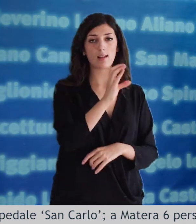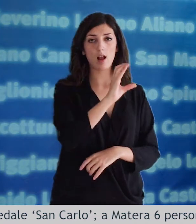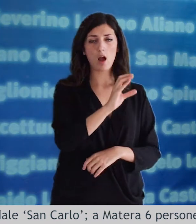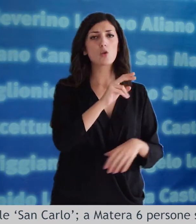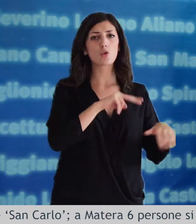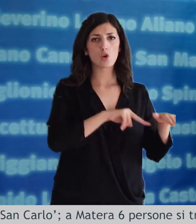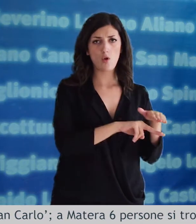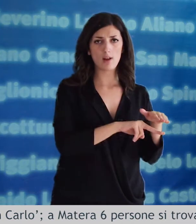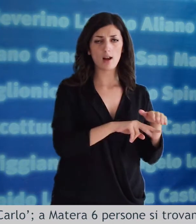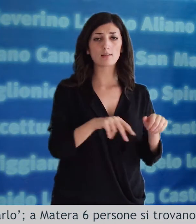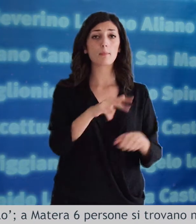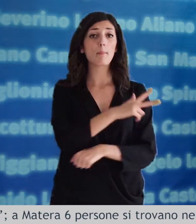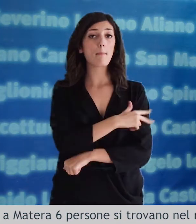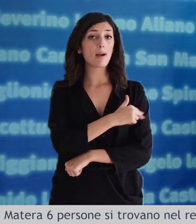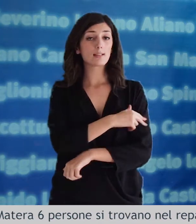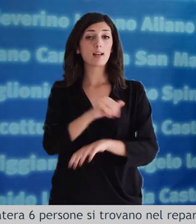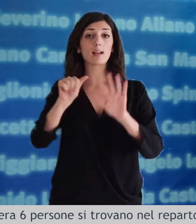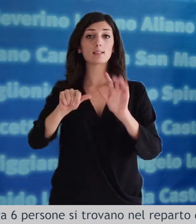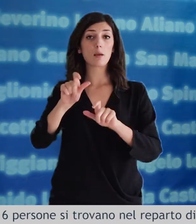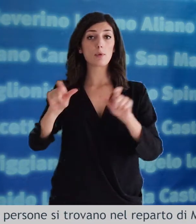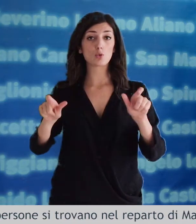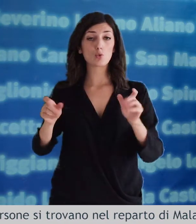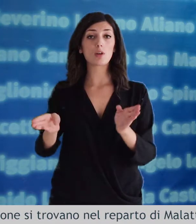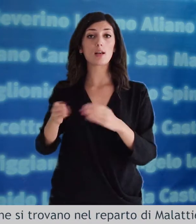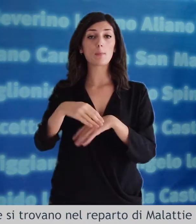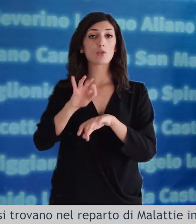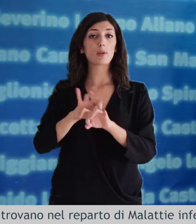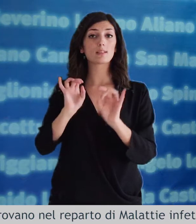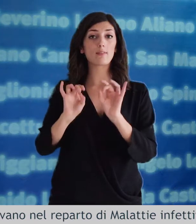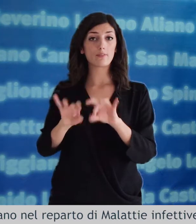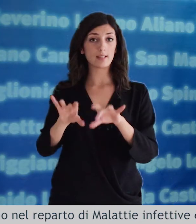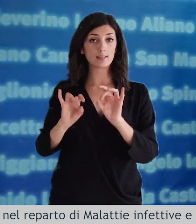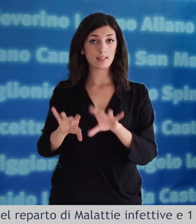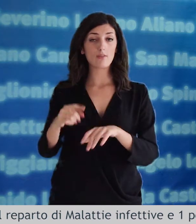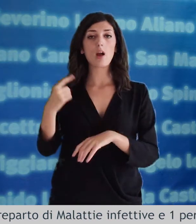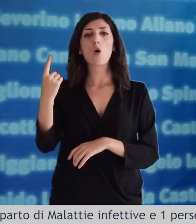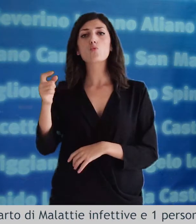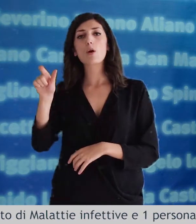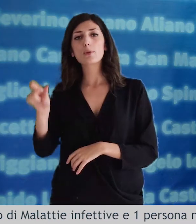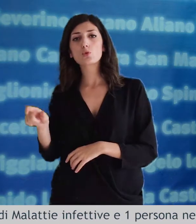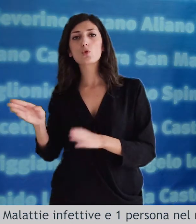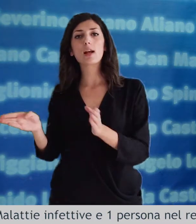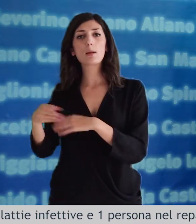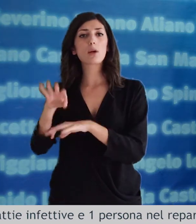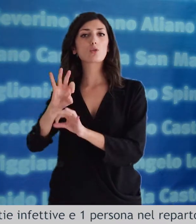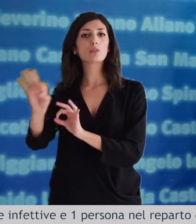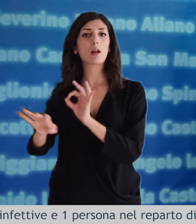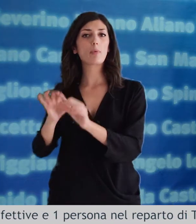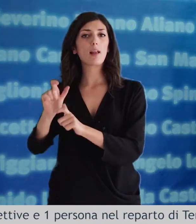carlo a matera sei persone si trovano nel reparto di malattie infettive e una persona nel reparto di terapia